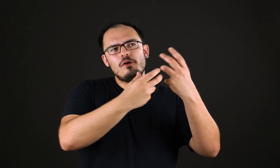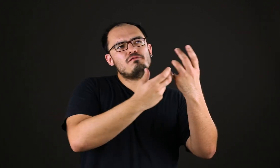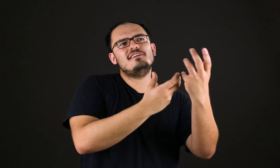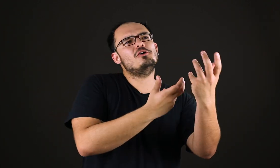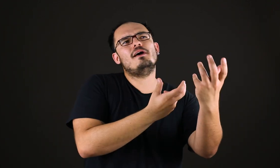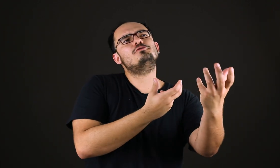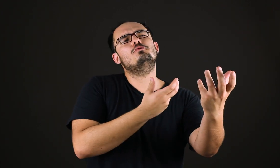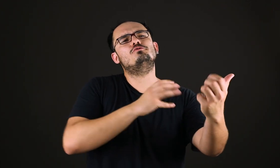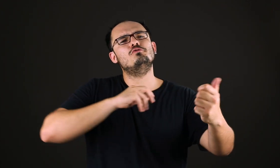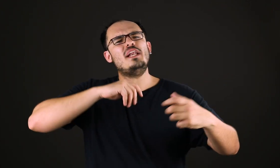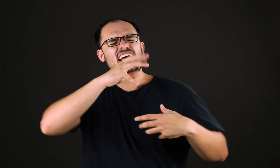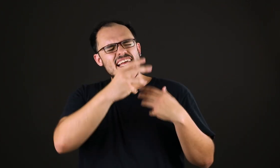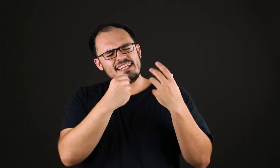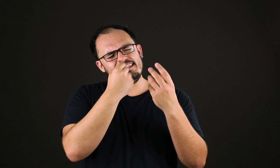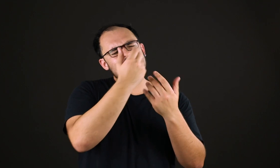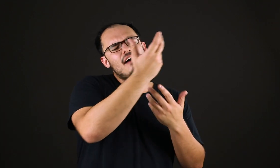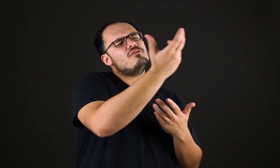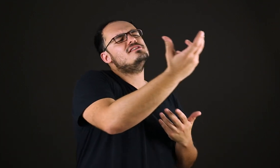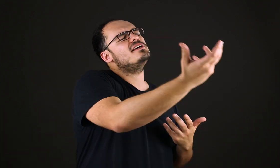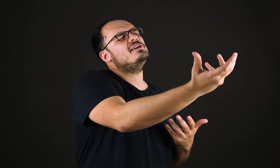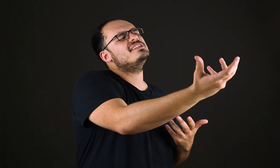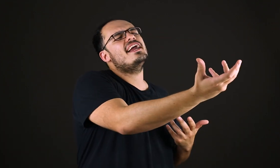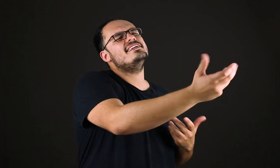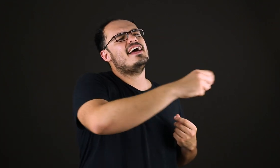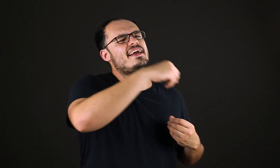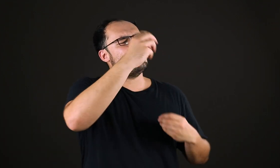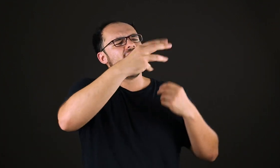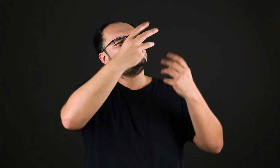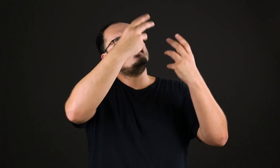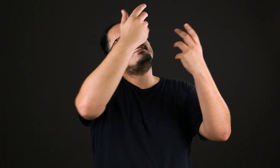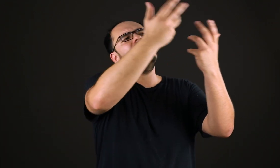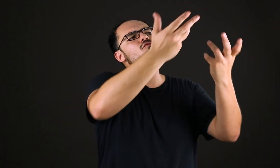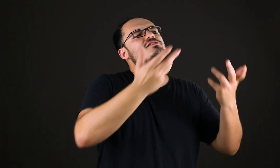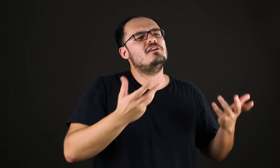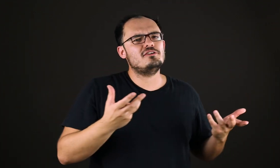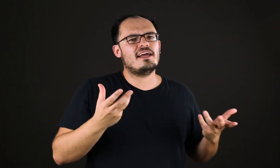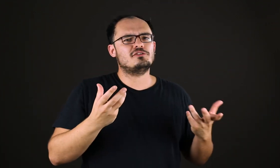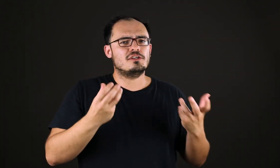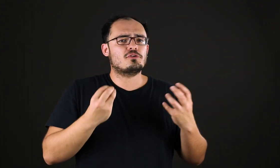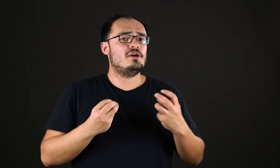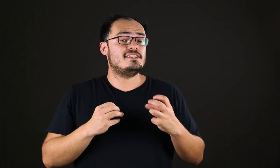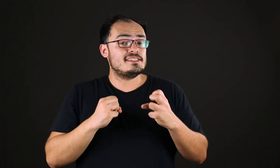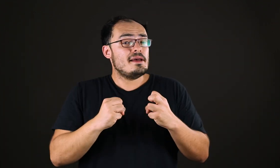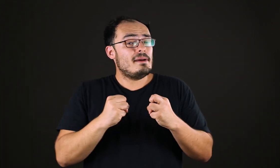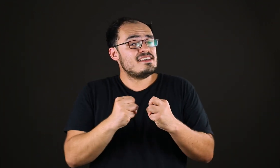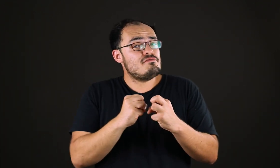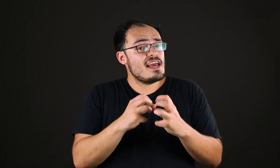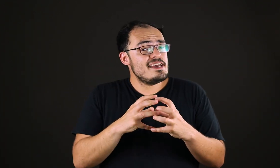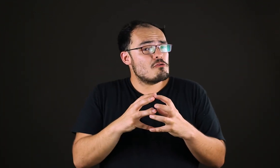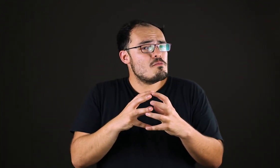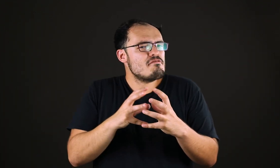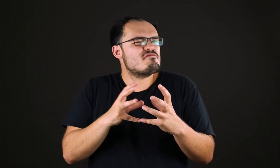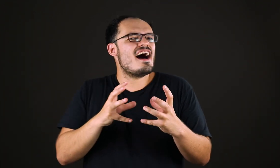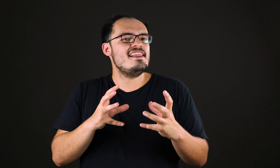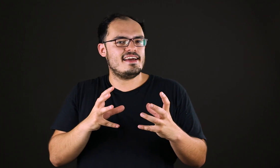quando faziam uma escultura, tentavam exteriorizar a ideia, tentavam exteriorizar as suas coisas, mas havia aí alguma falha.